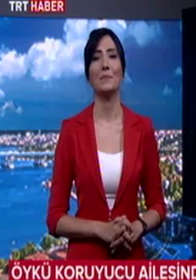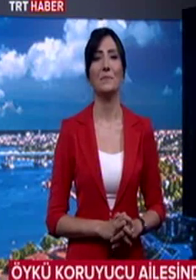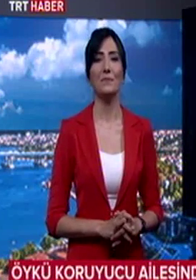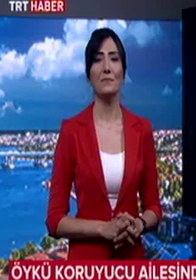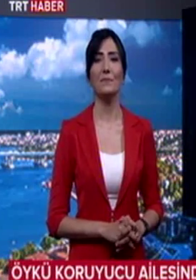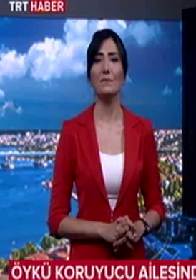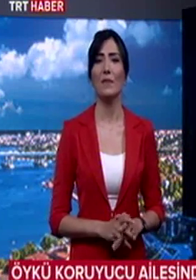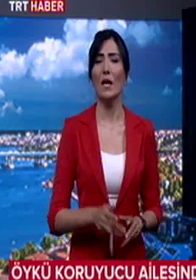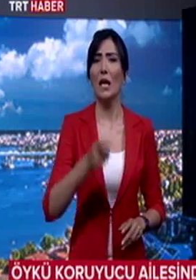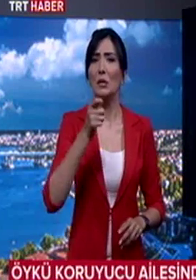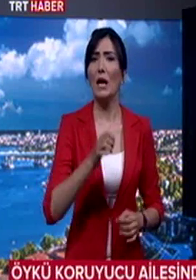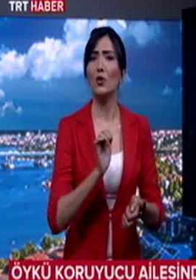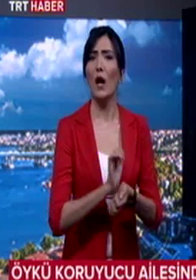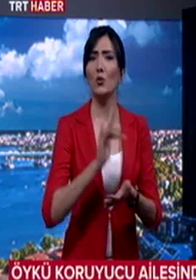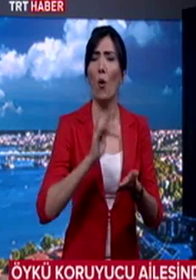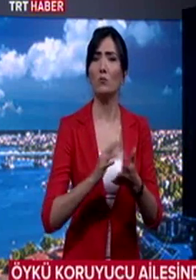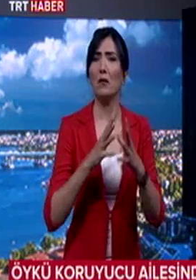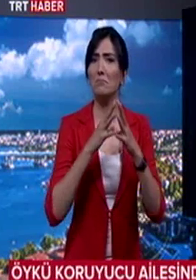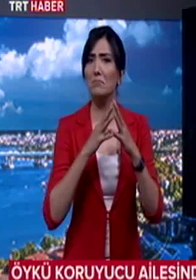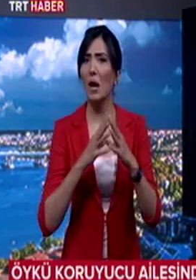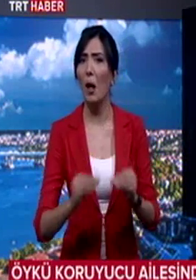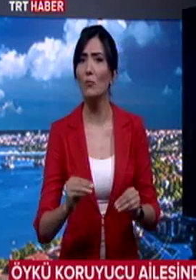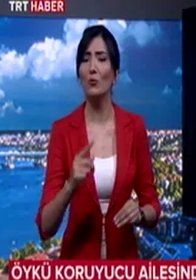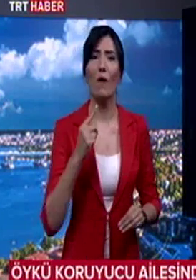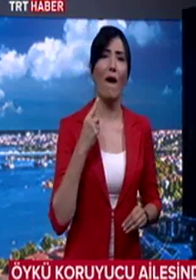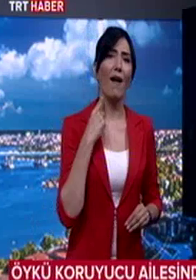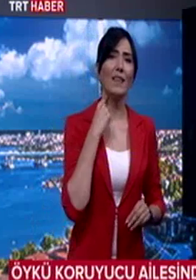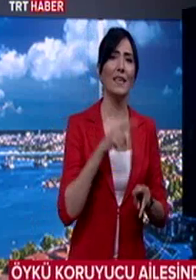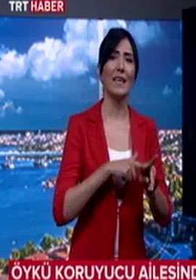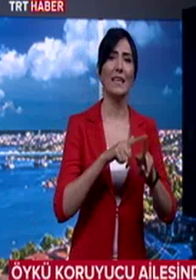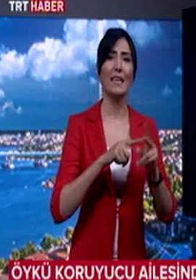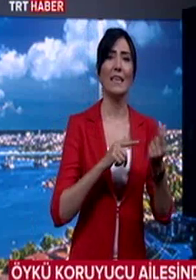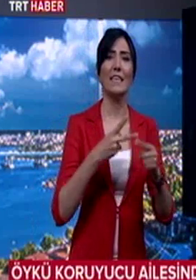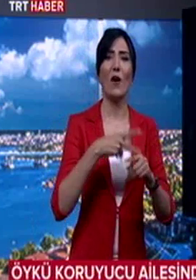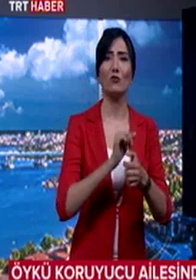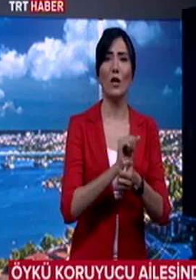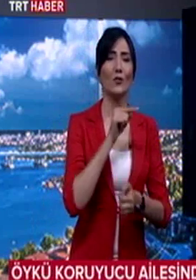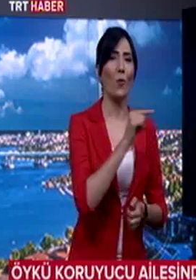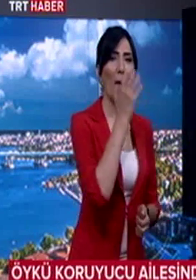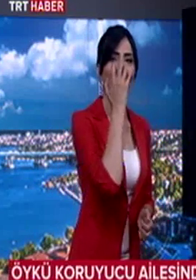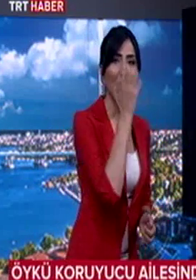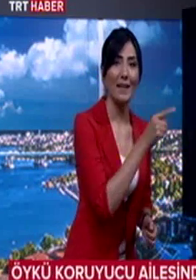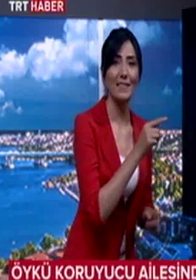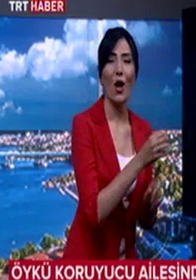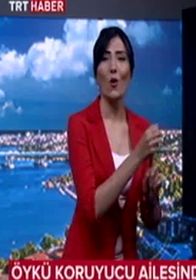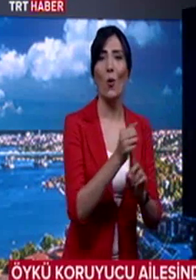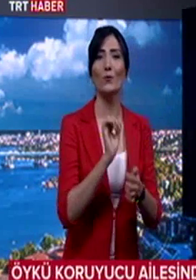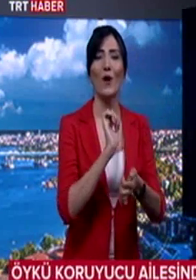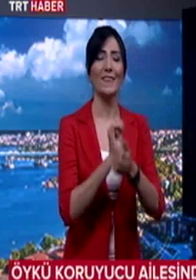Öz ailesi ortadan kayboldu. Alanyalı Yavuz ailesi ona baktı. Koruyucu ailesi oldu.